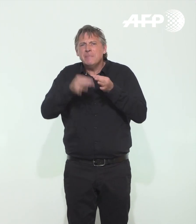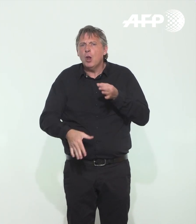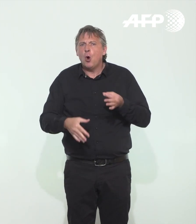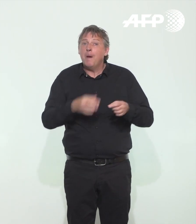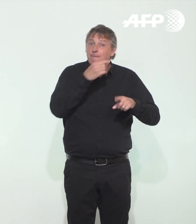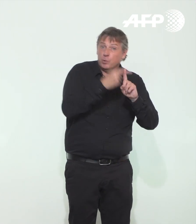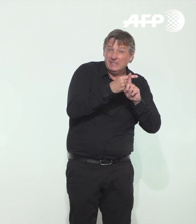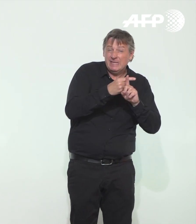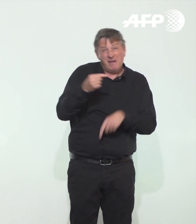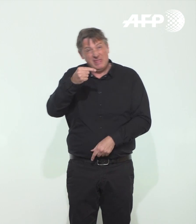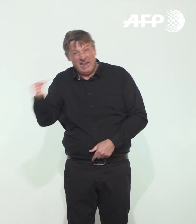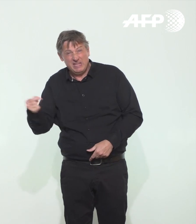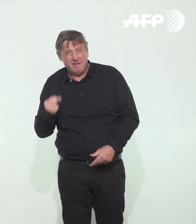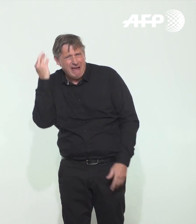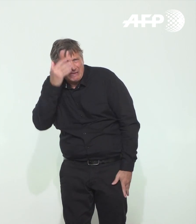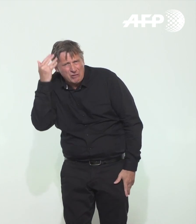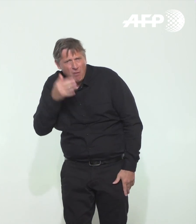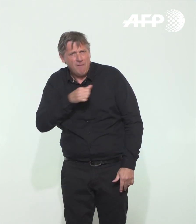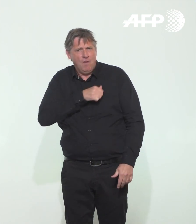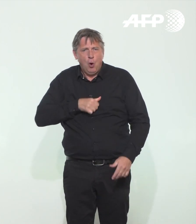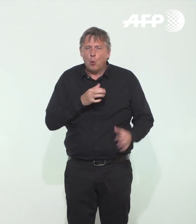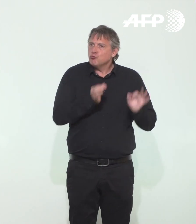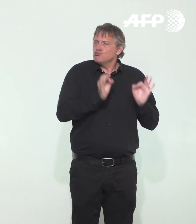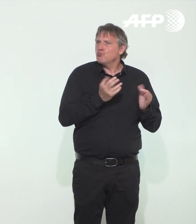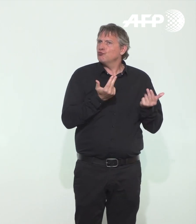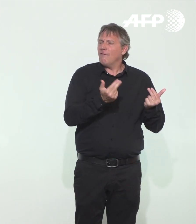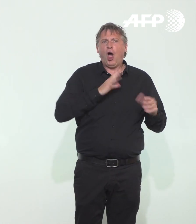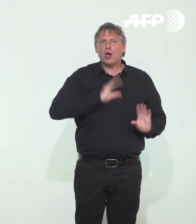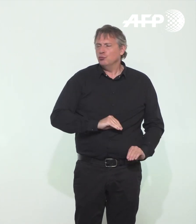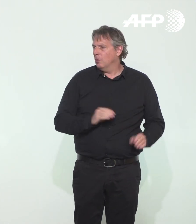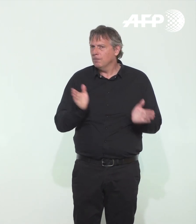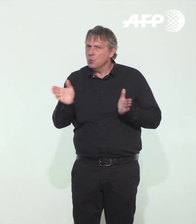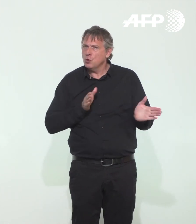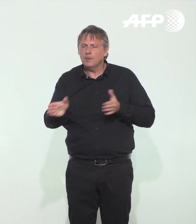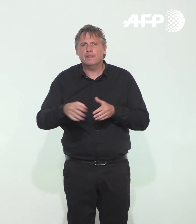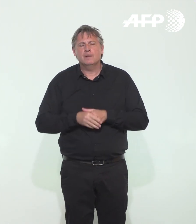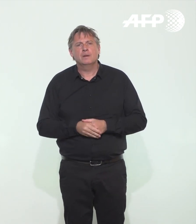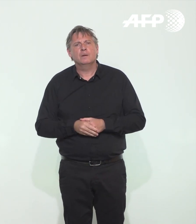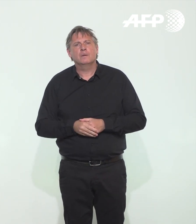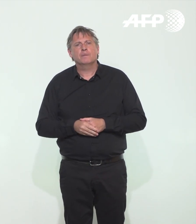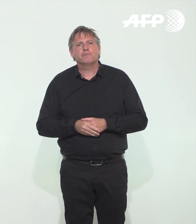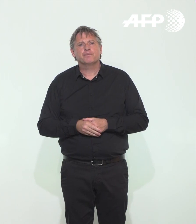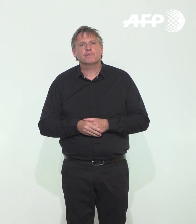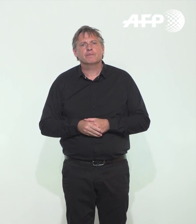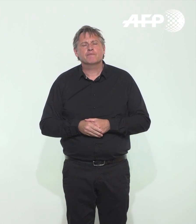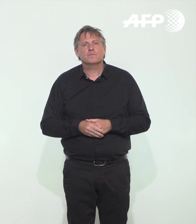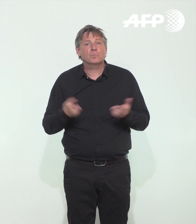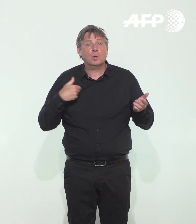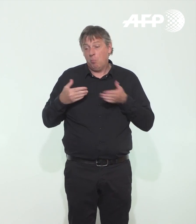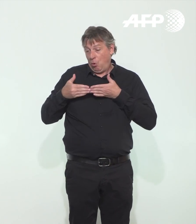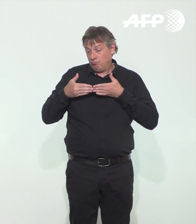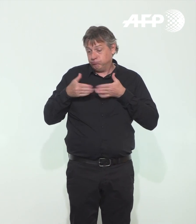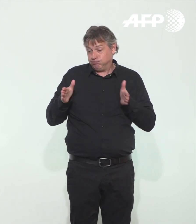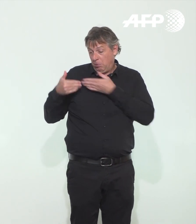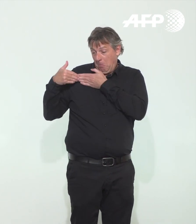Je dirais que les premiers chiffres vont être analysés avec beaucoup d'attention. D'abord parce que, vous le savez, nous sommes finalement très peu de temps après ce déconfinement et qu